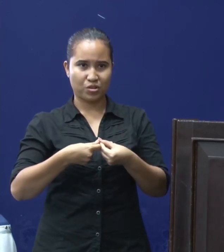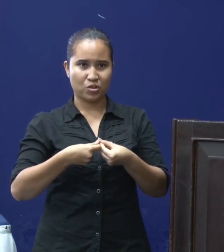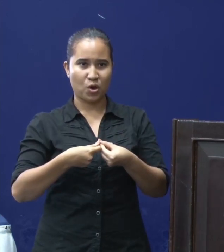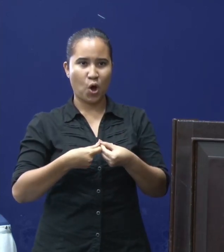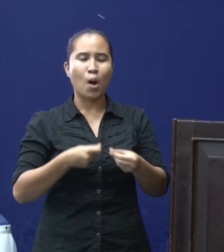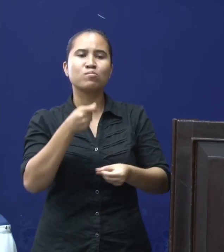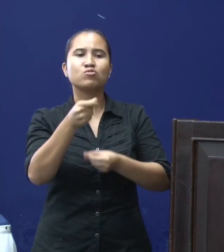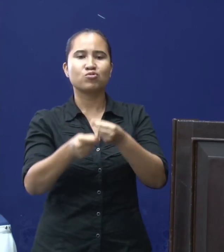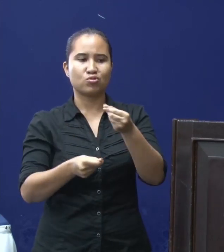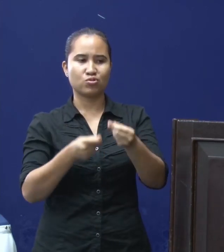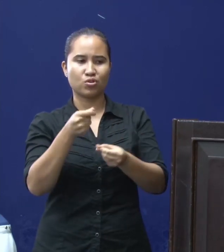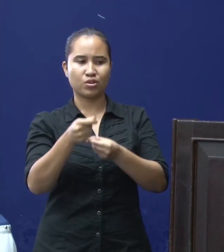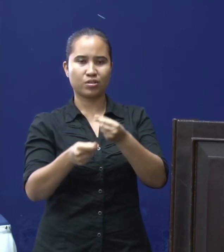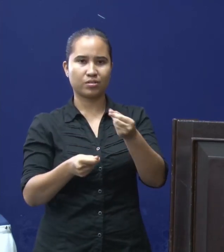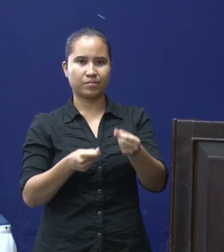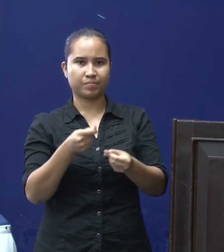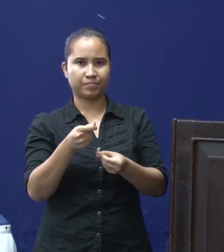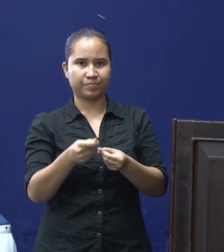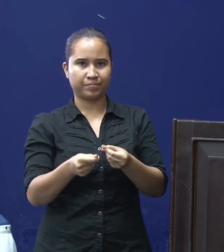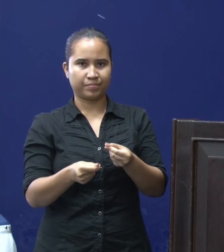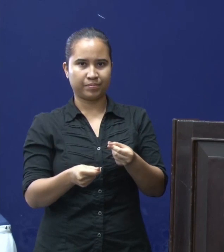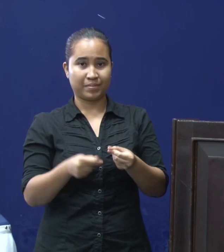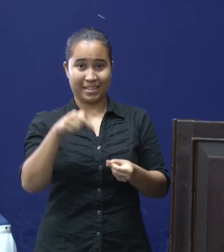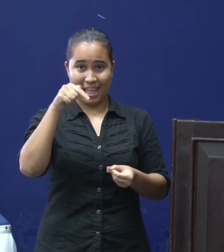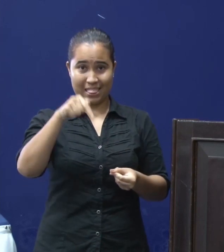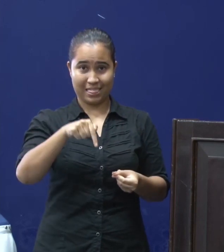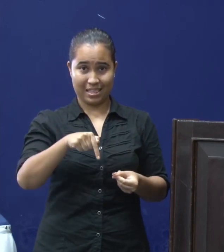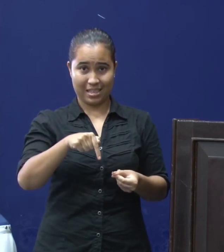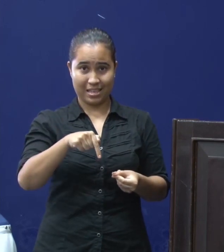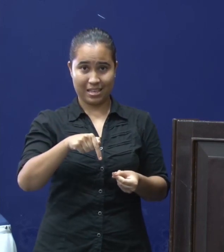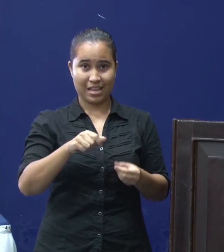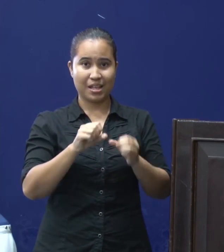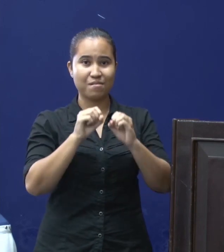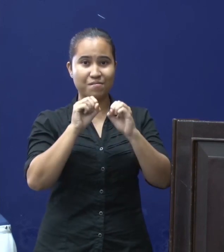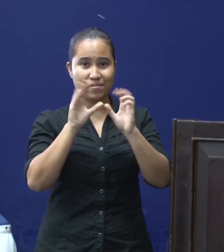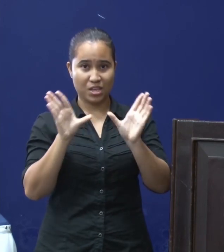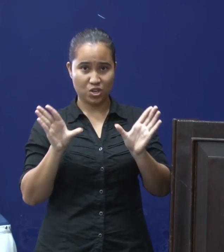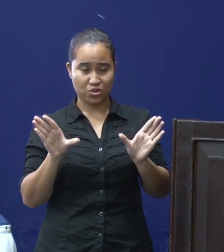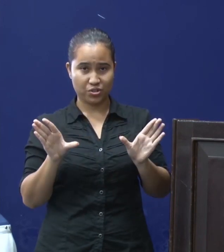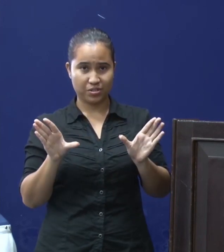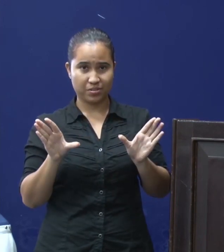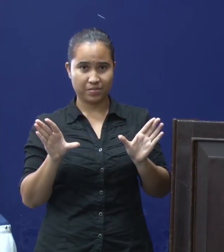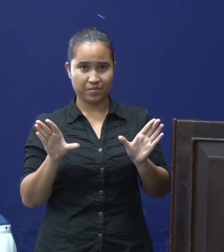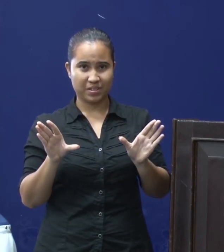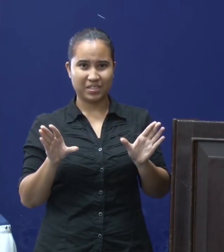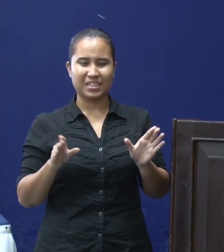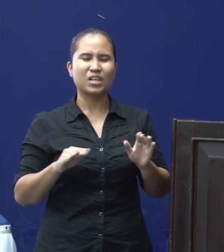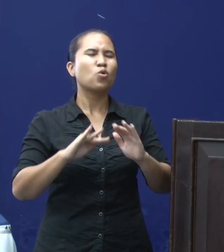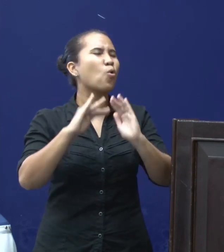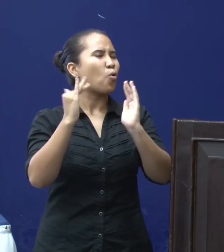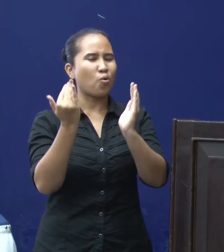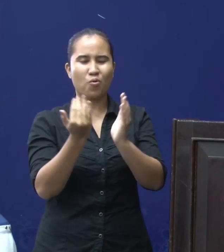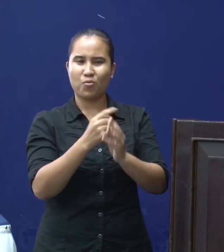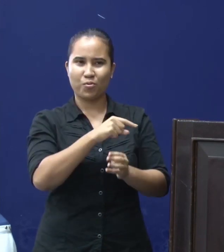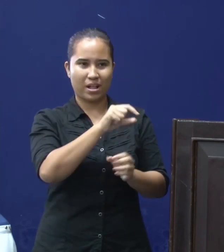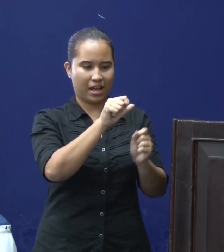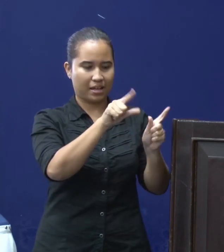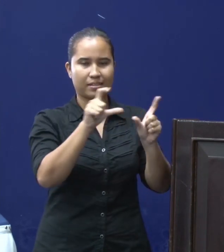ervoor zorg te dragen dat dit virus niet allah dol zich gaat verplaatsen.